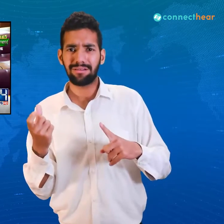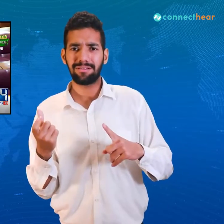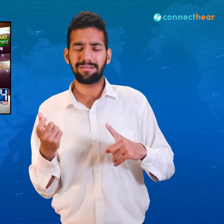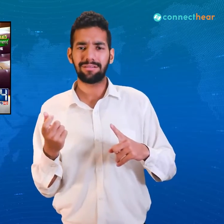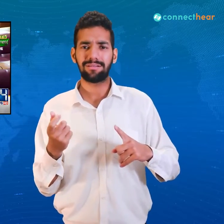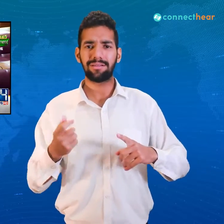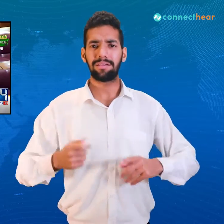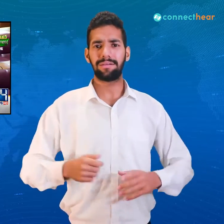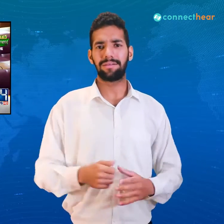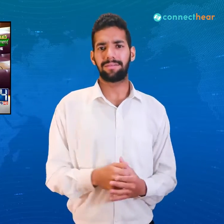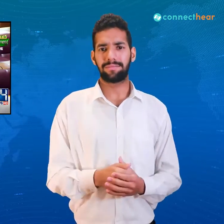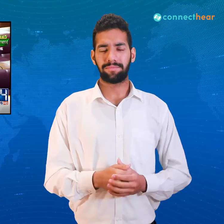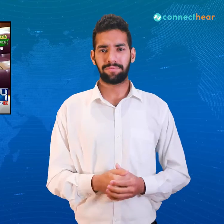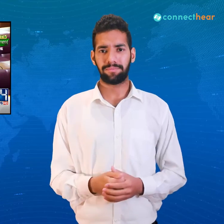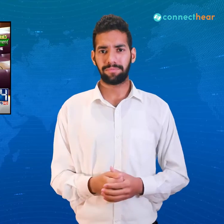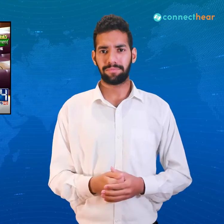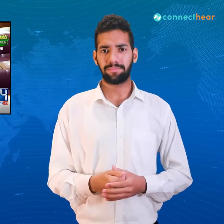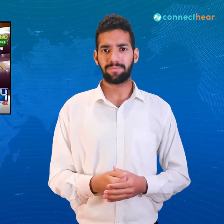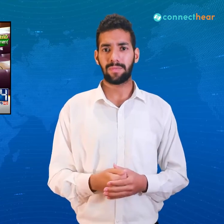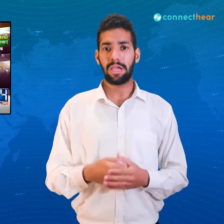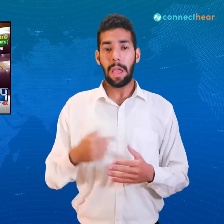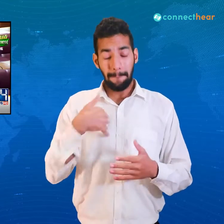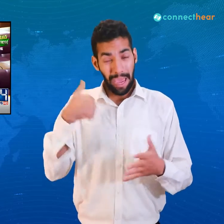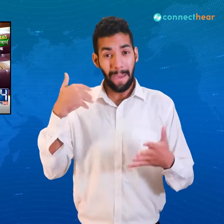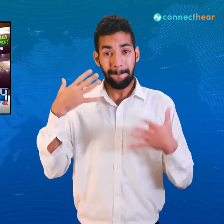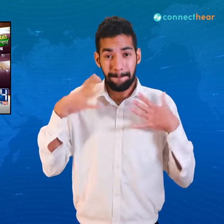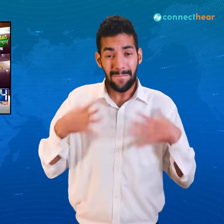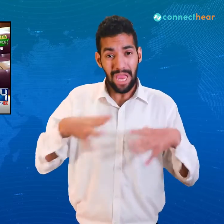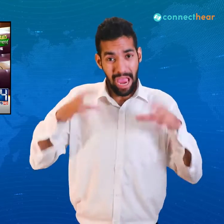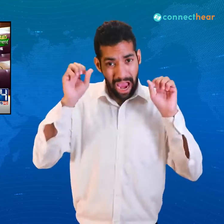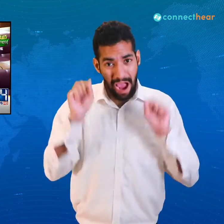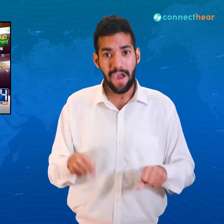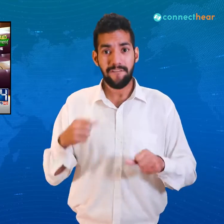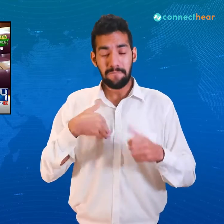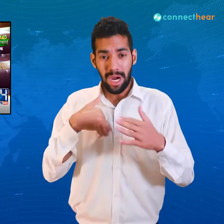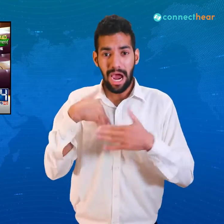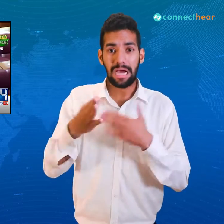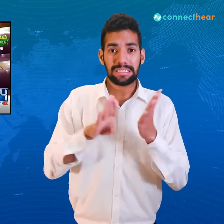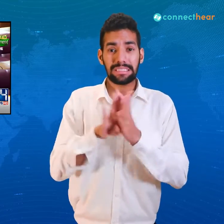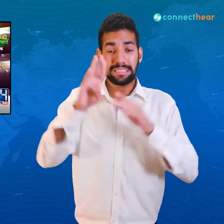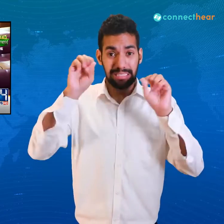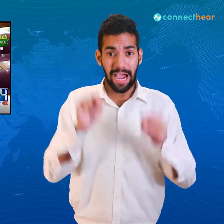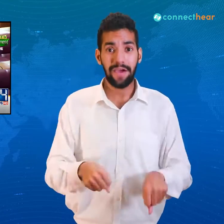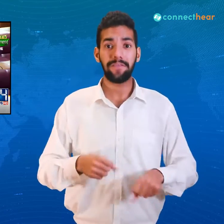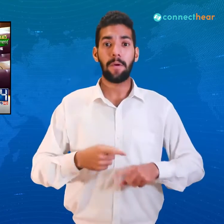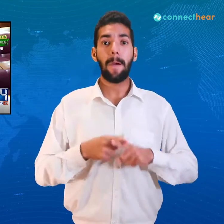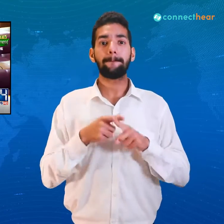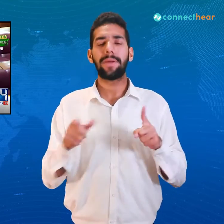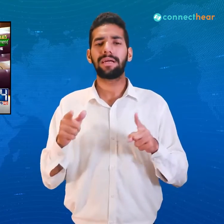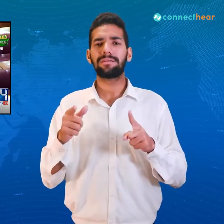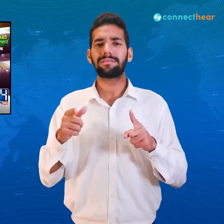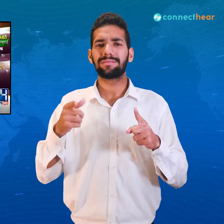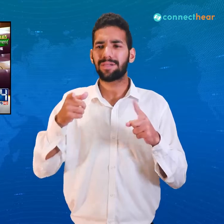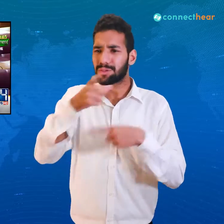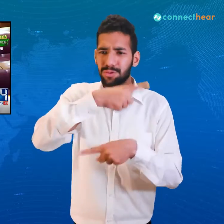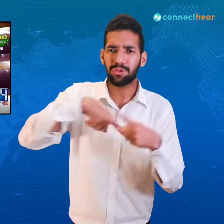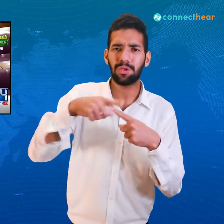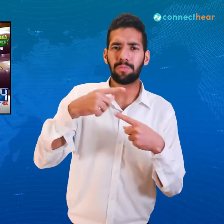میرے ہاتھ میں قلم ہے میرے ذہن میں اجالا میرے ہاتھ میں قلم ہے میرے ذہن میں اجالا مجھے کیا